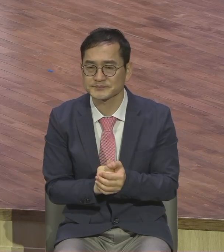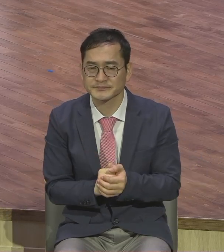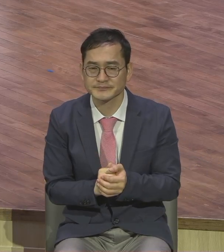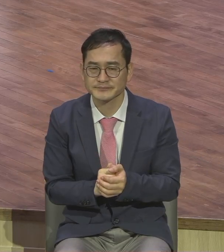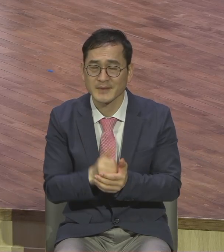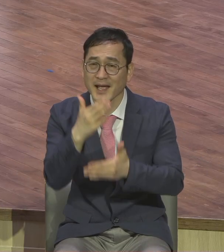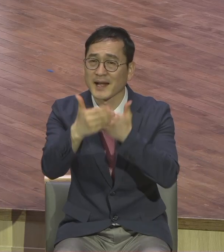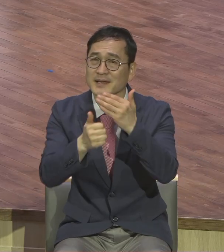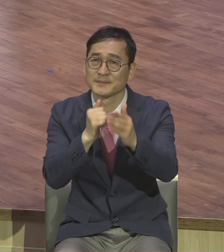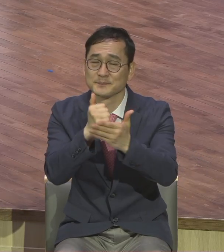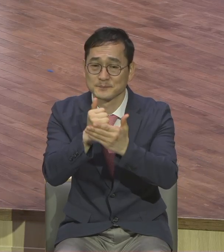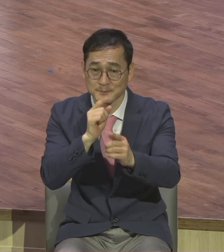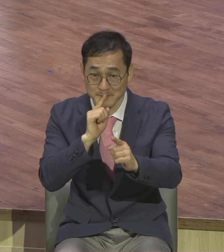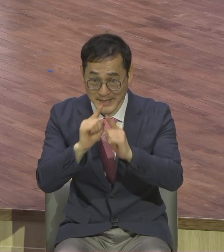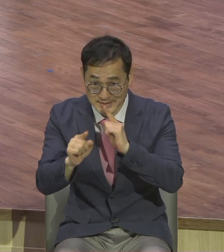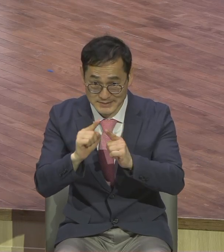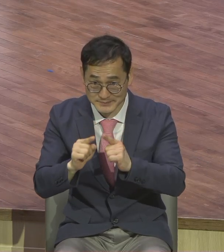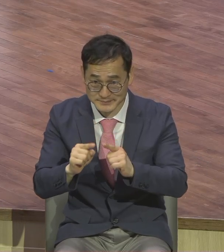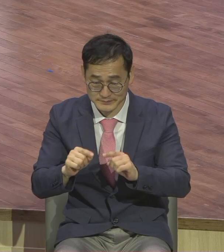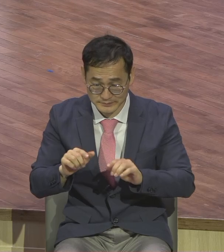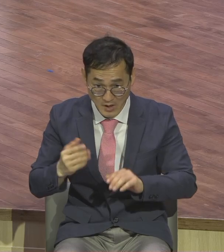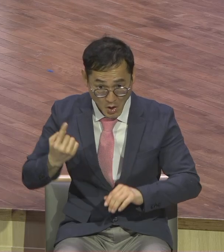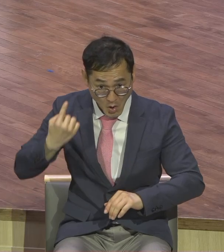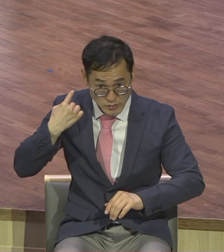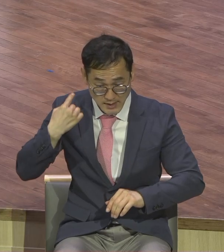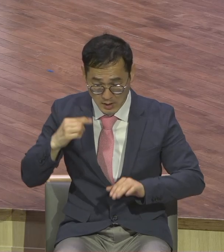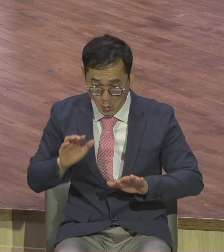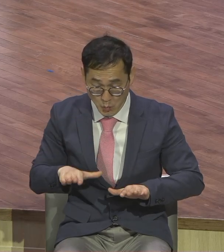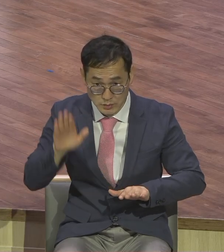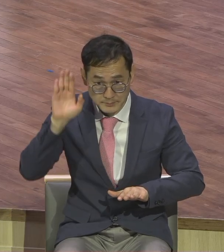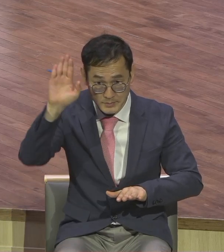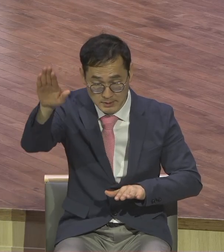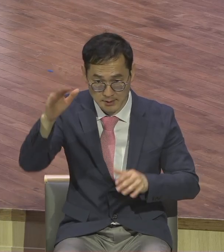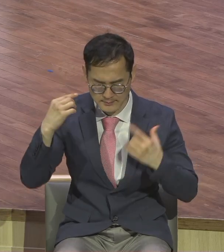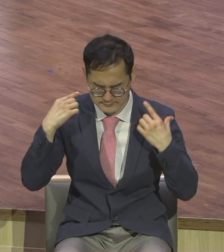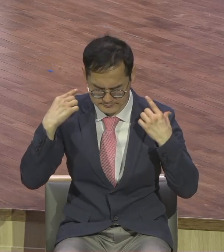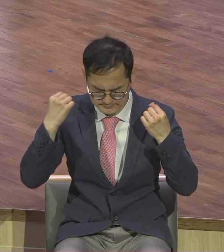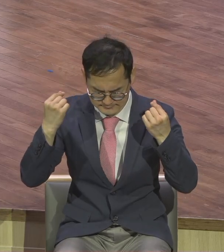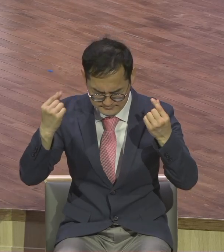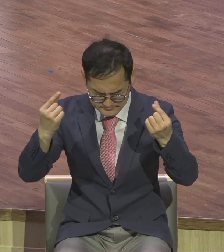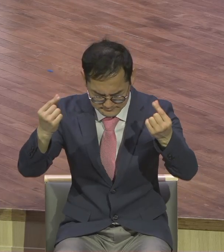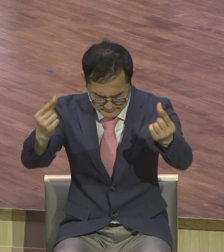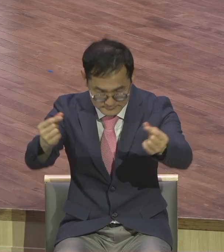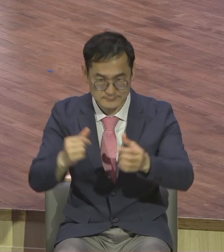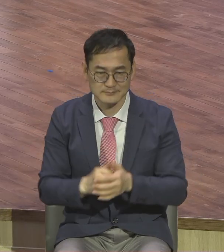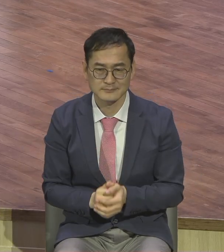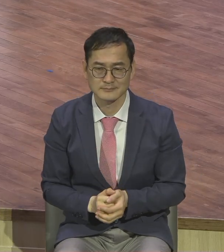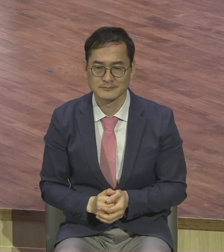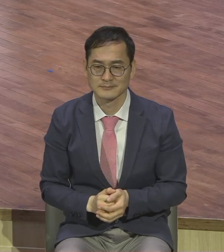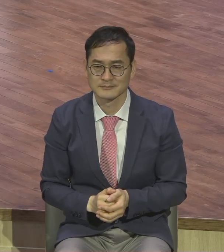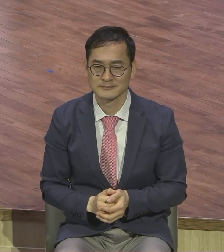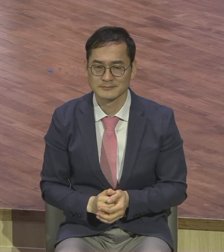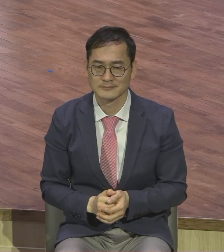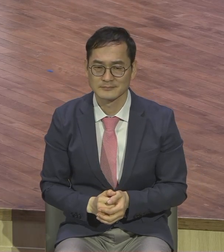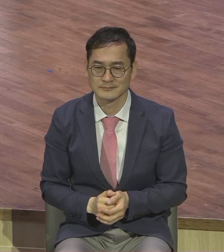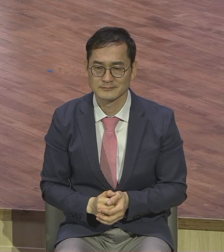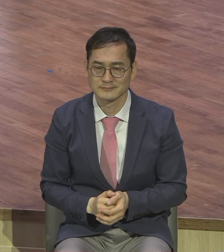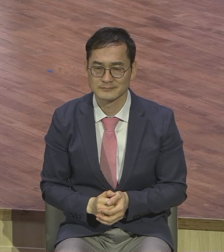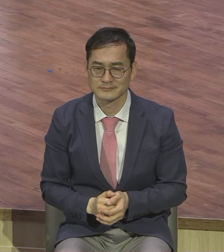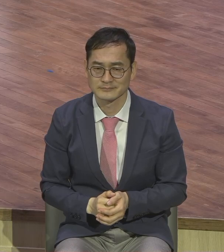영원토록 동일하다 변변 불변 말씀을 믿는 사람을 그대로 실천하면 그대로 살아있는